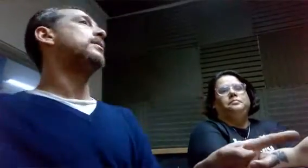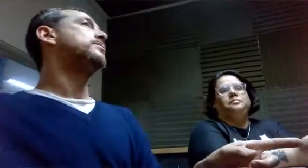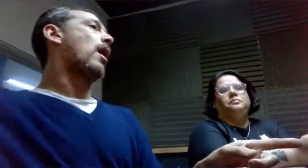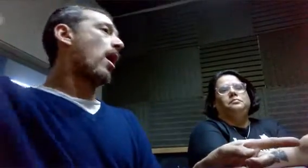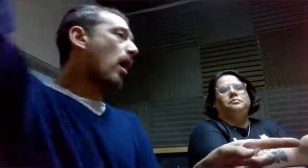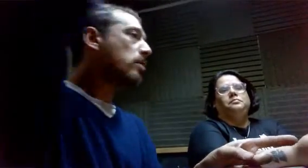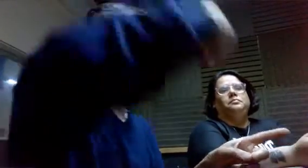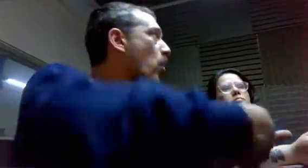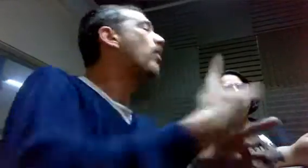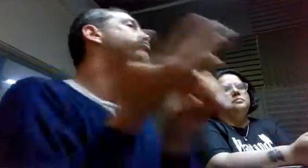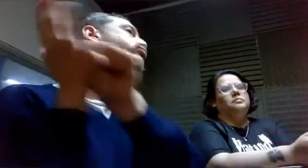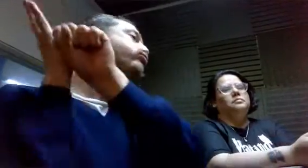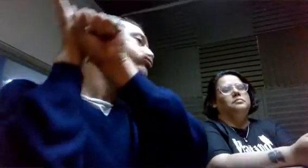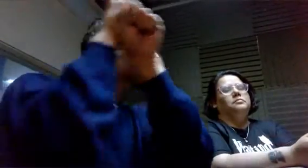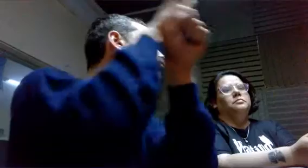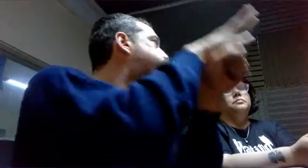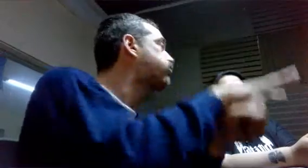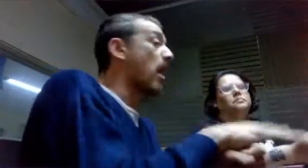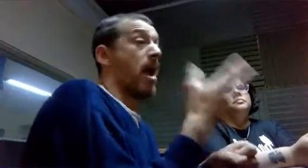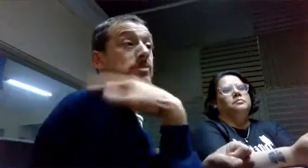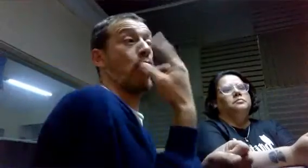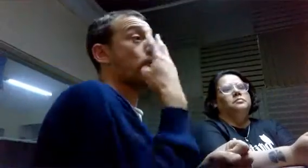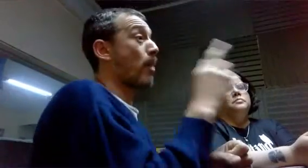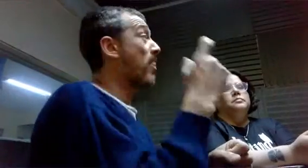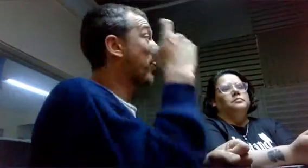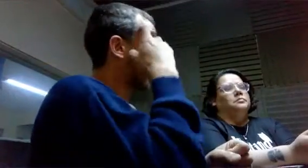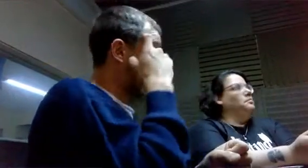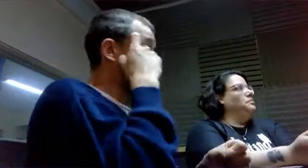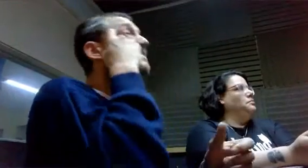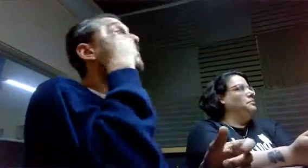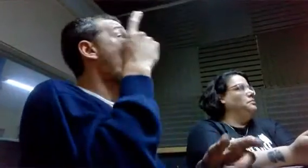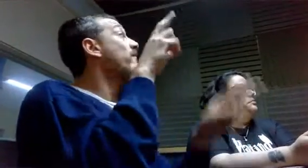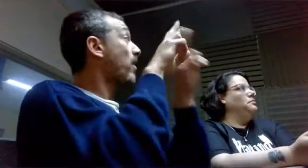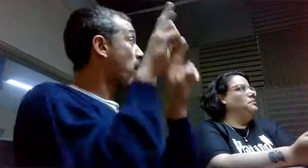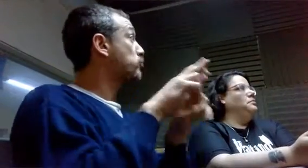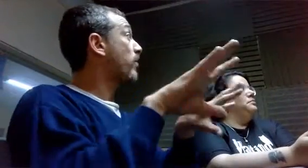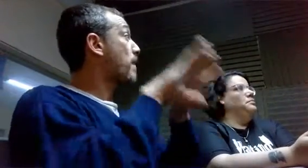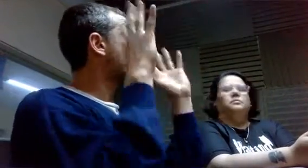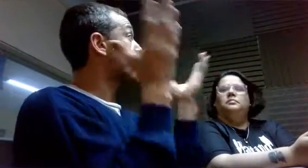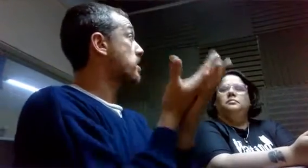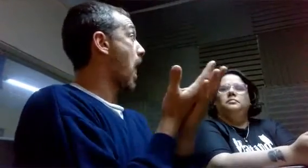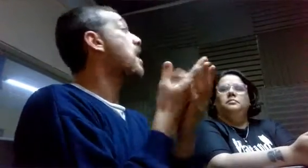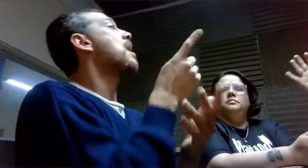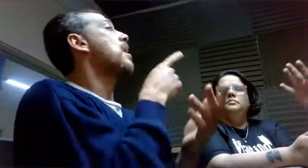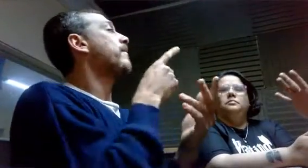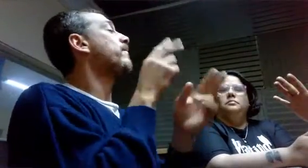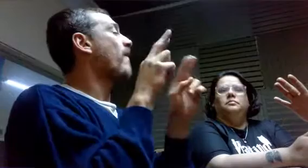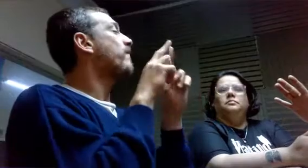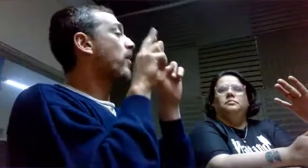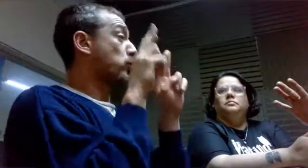del señas o se enseñaba oralmente. Ahí fue donde empezó... Yo no me he dado